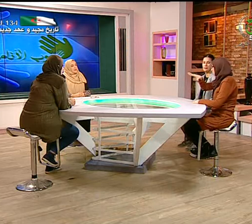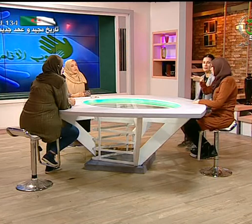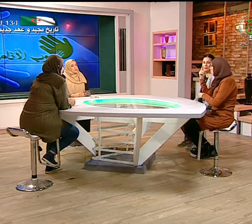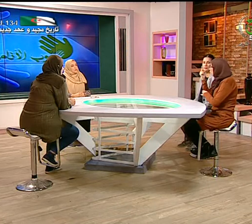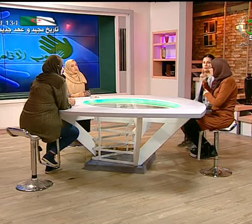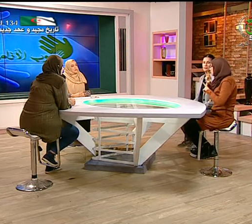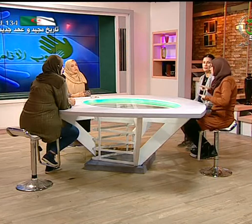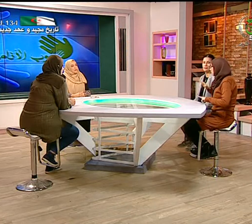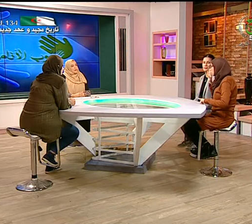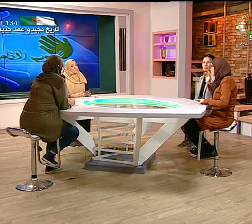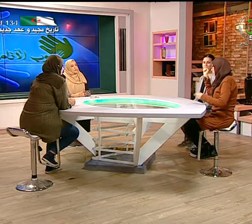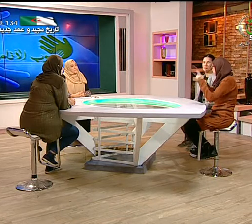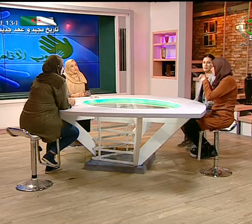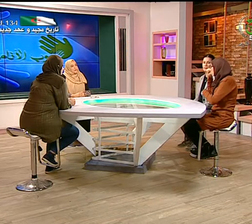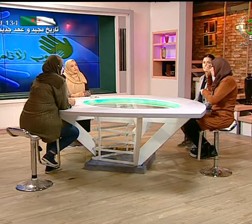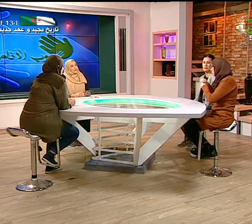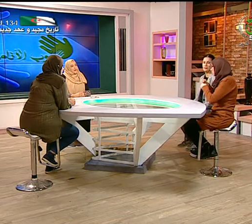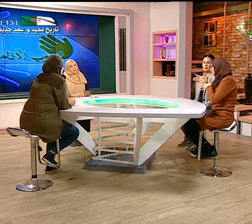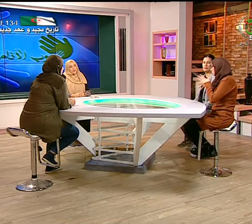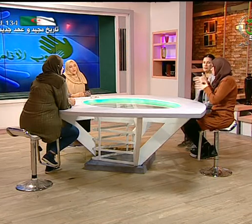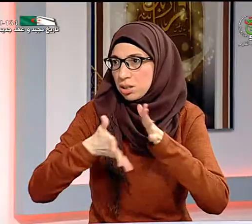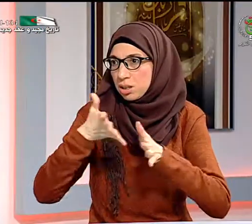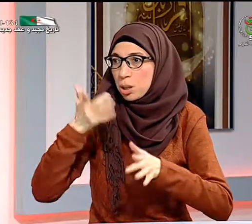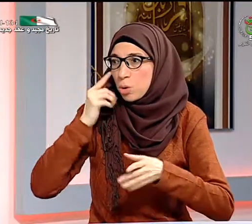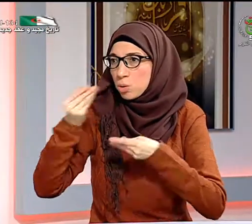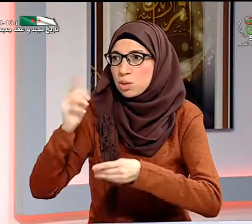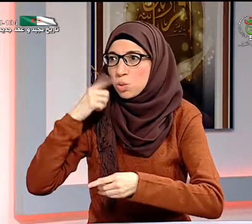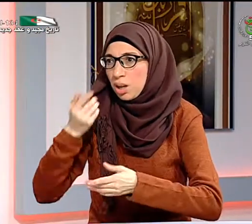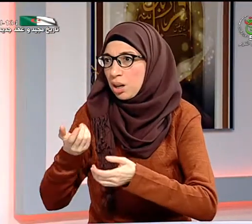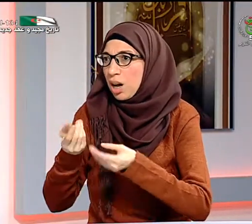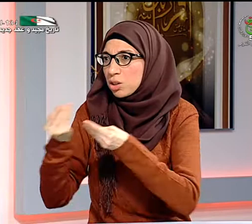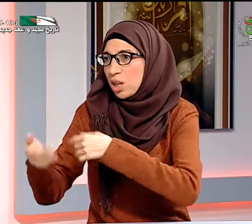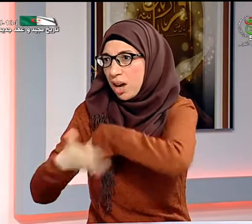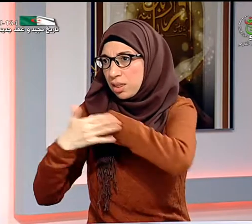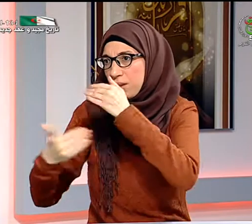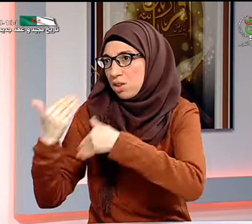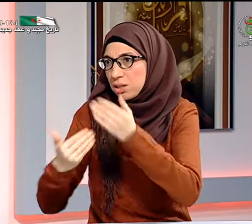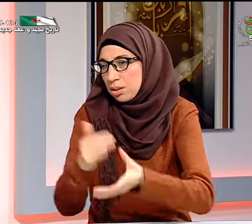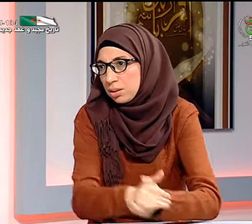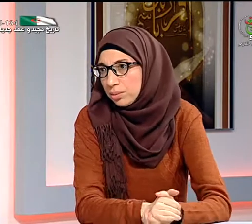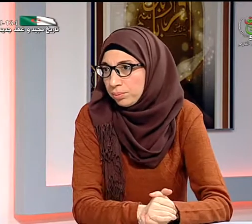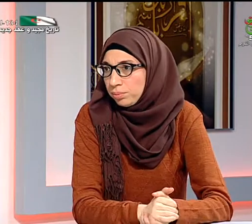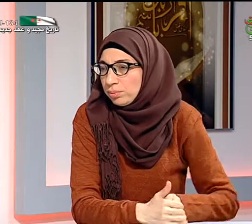كل الأشخاص الذين يودون تعلم اللغة الإشارية